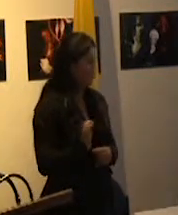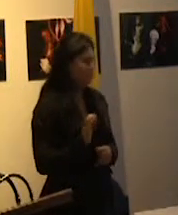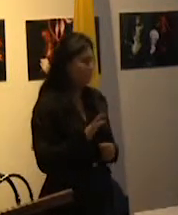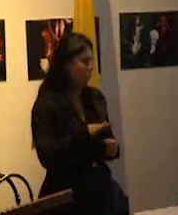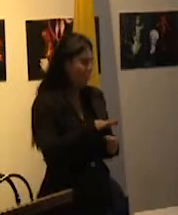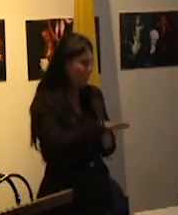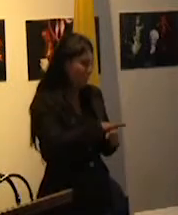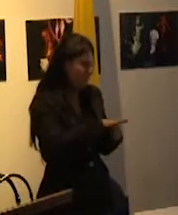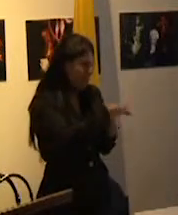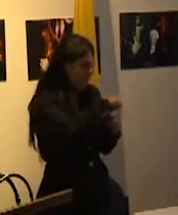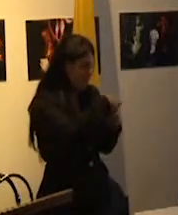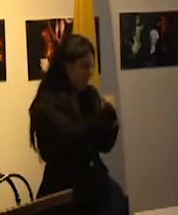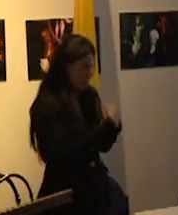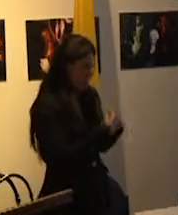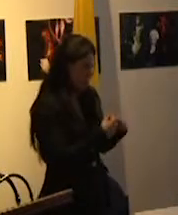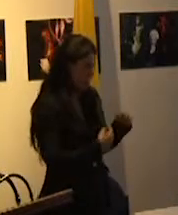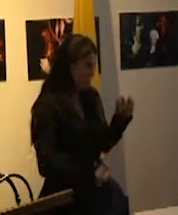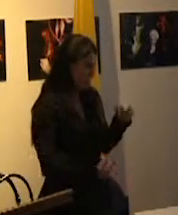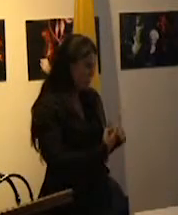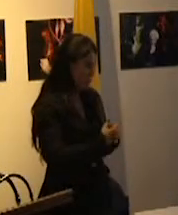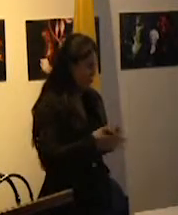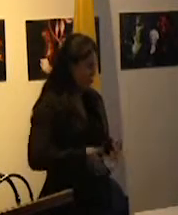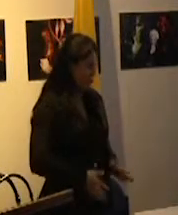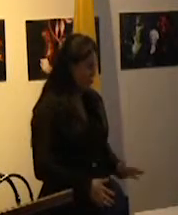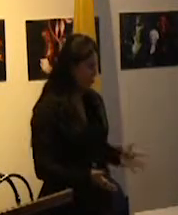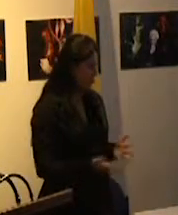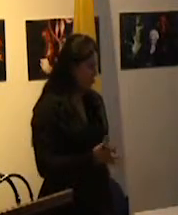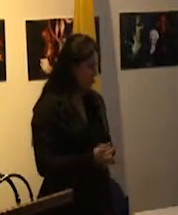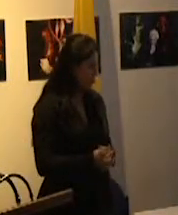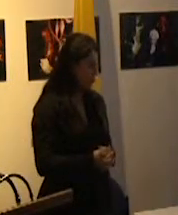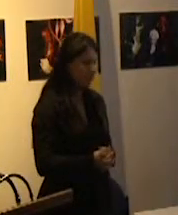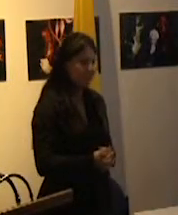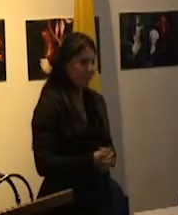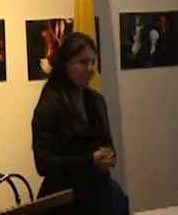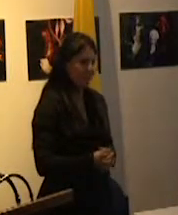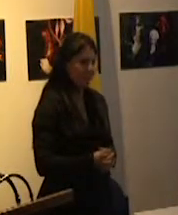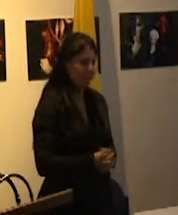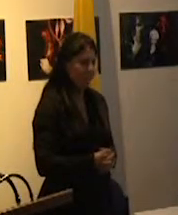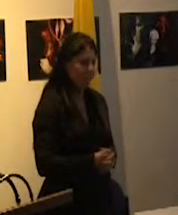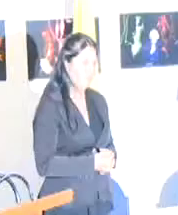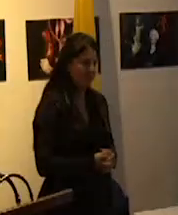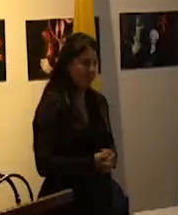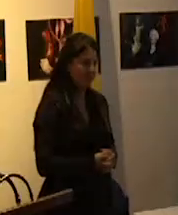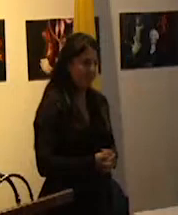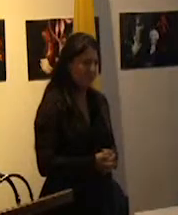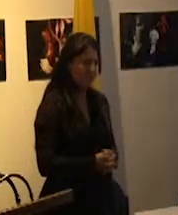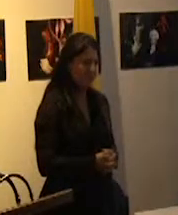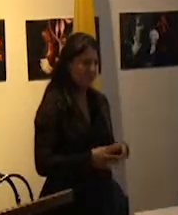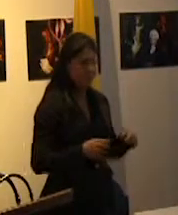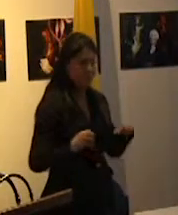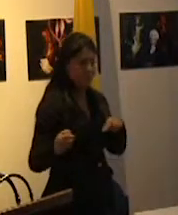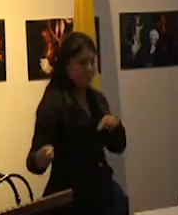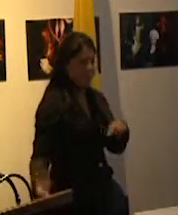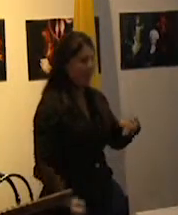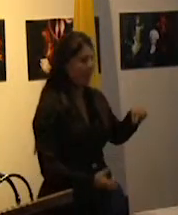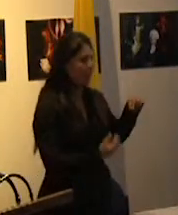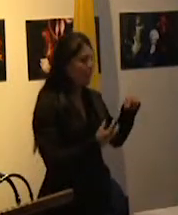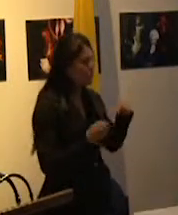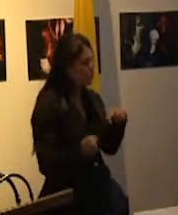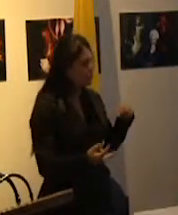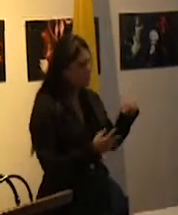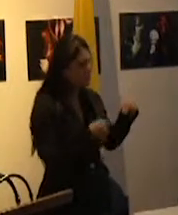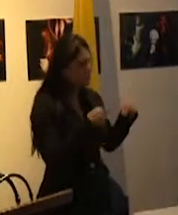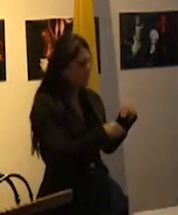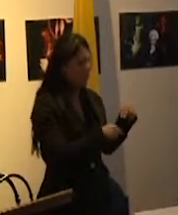condición social de origen entonces la educación en ese momento es concebida como la acción